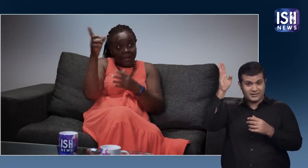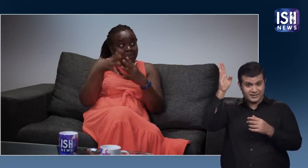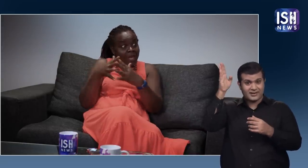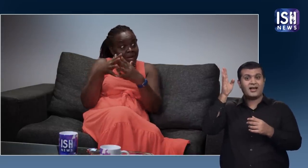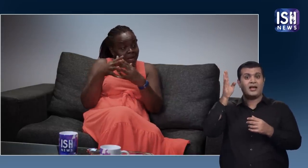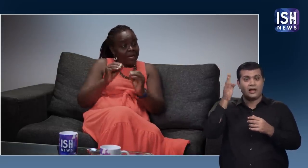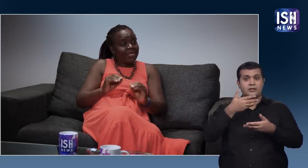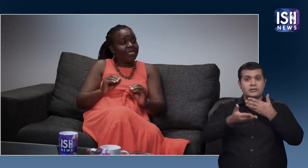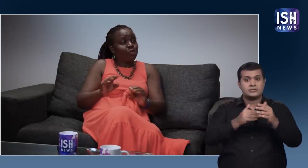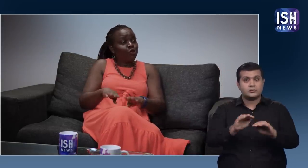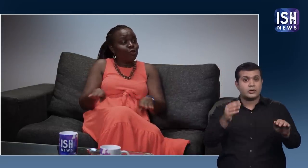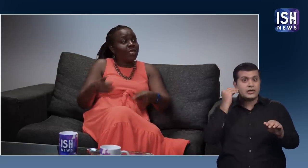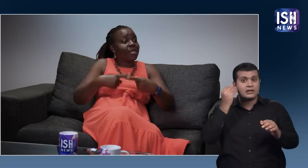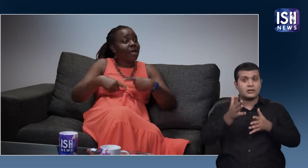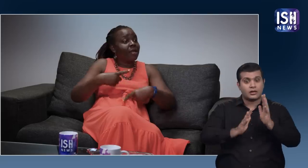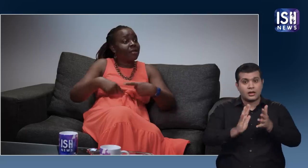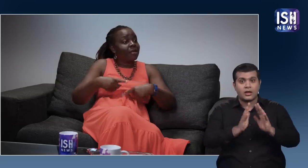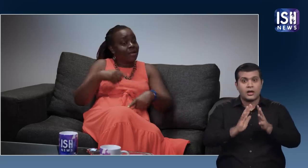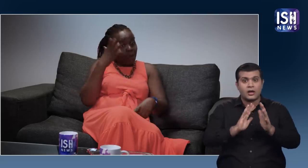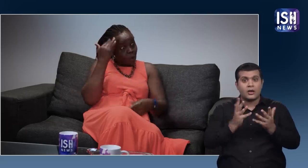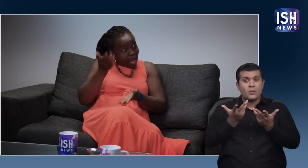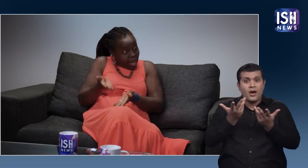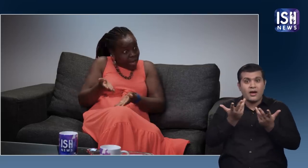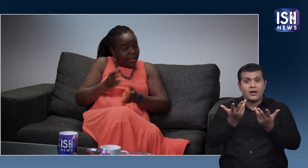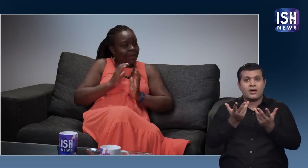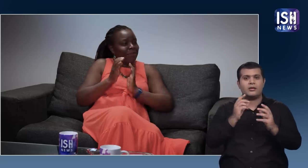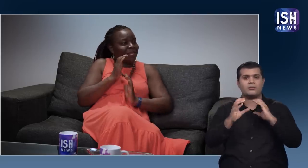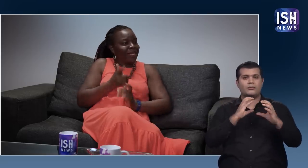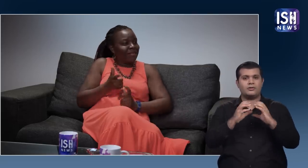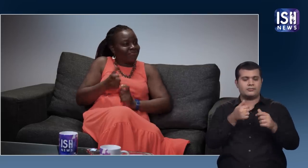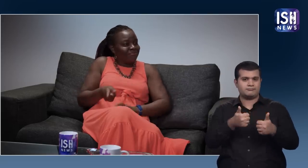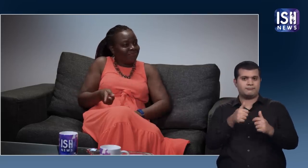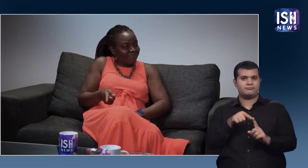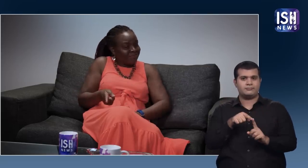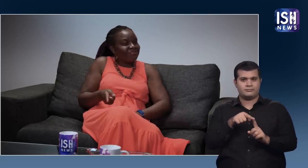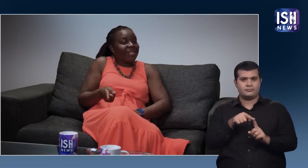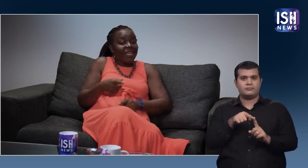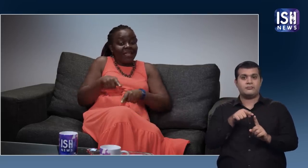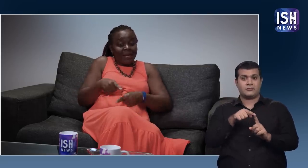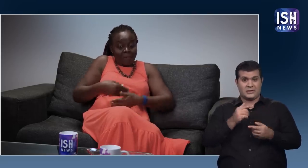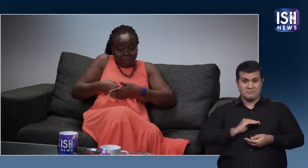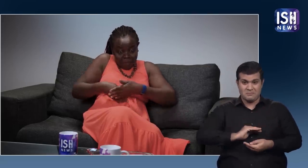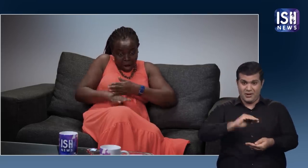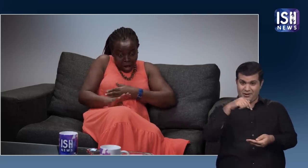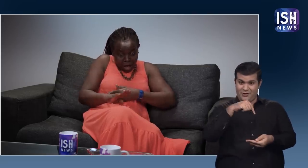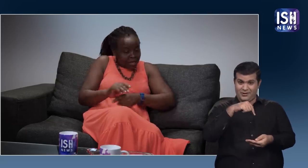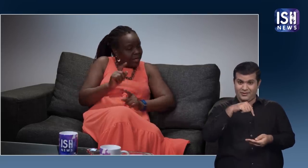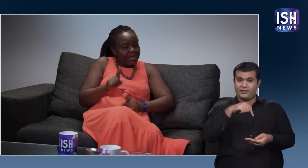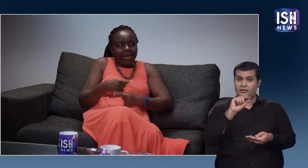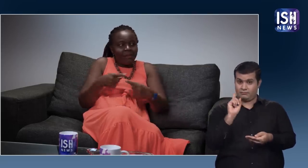बच्चों को सांके दिकभाषा सिखाते है क्योंकि यह संचार का सबसे अच्छा तरीका है जब बच्चे पैदा होते हैं तो वे बोल